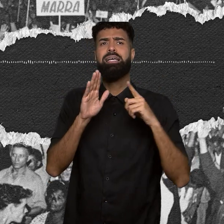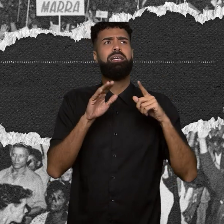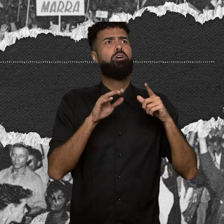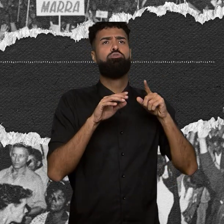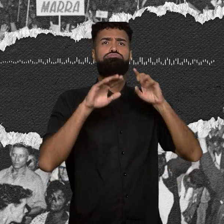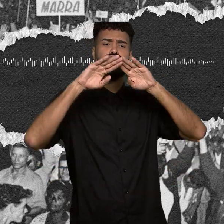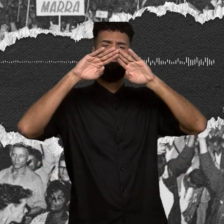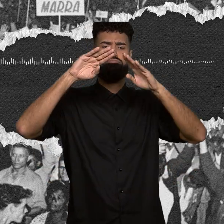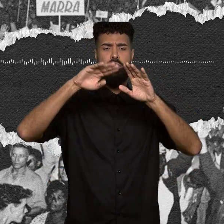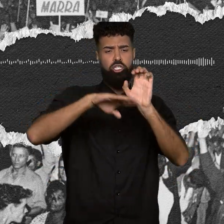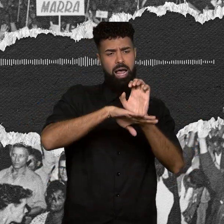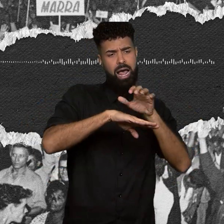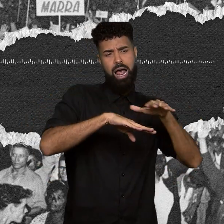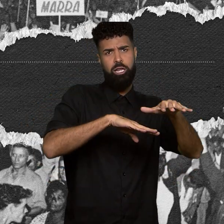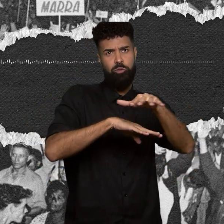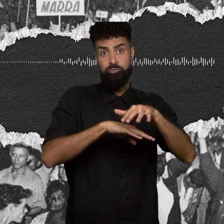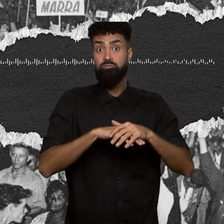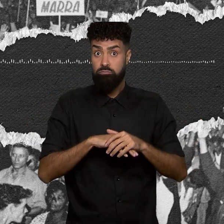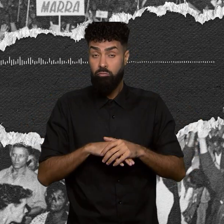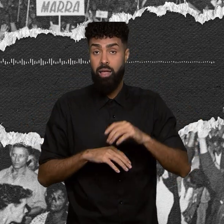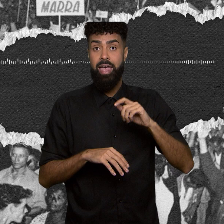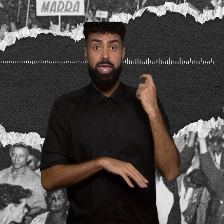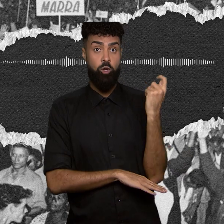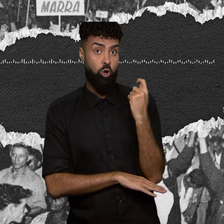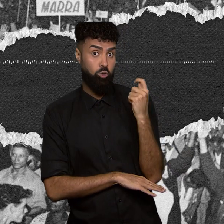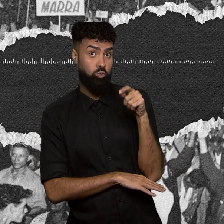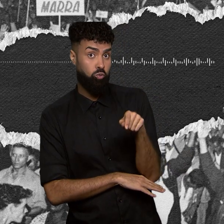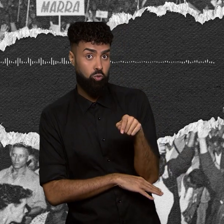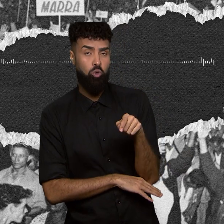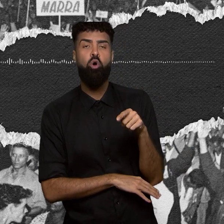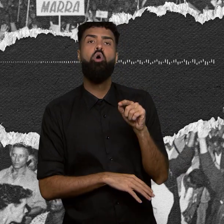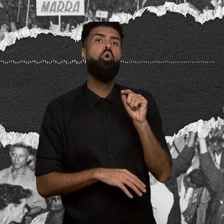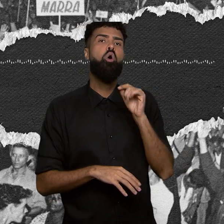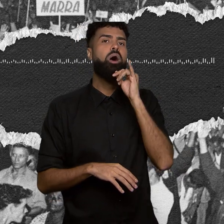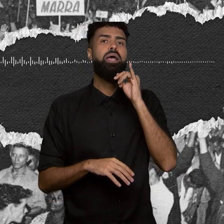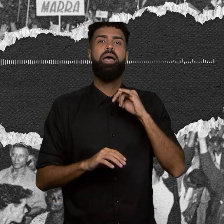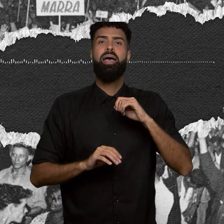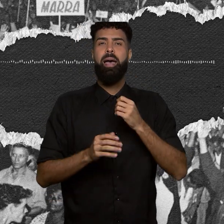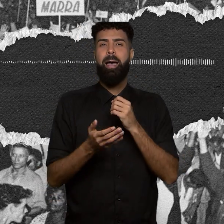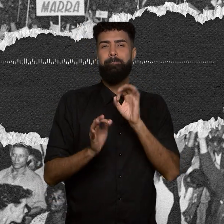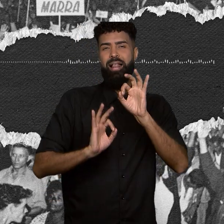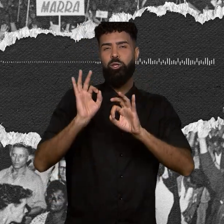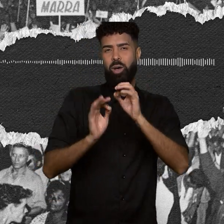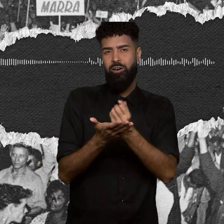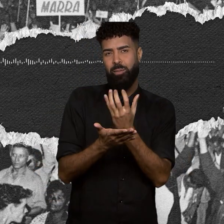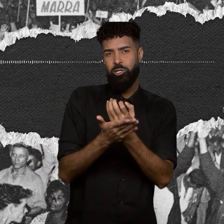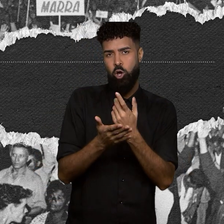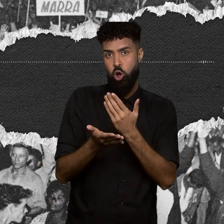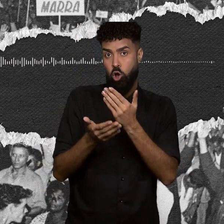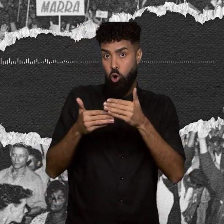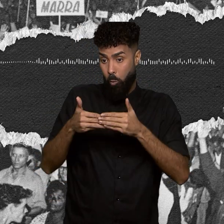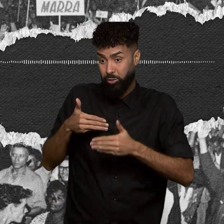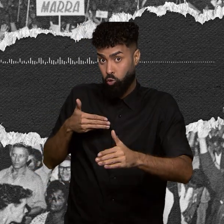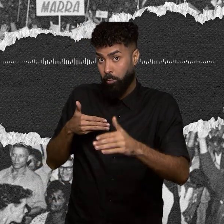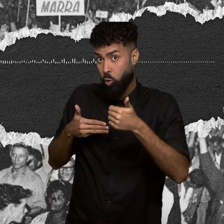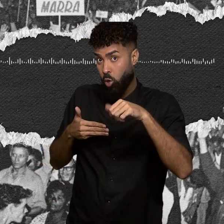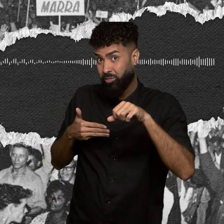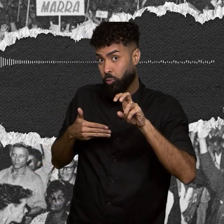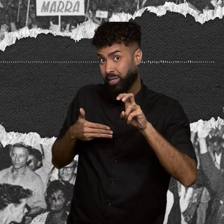No Rio Grande do Sul, o plano de alfabetização implantado a partir de 1957 adotou estratégia